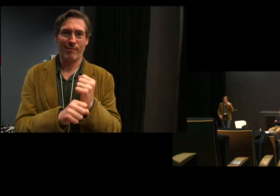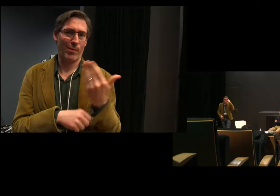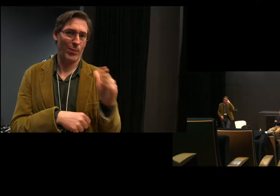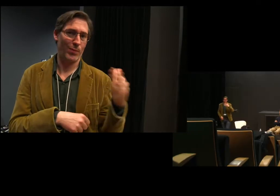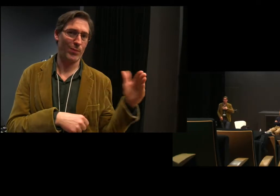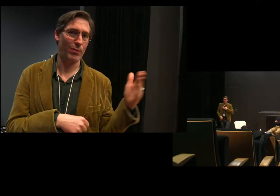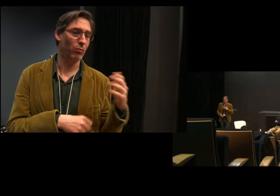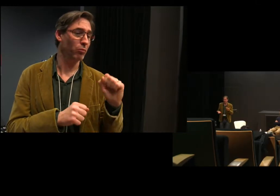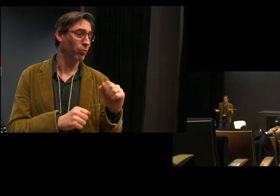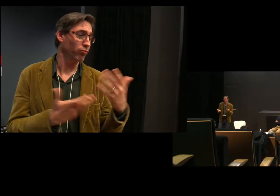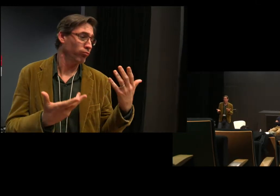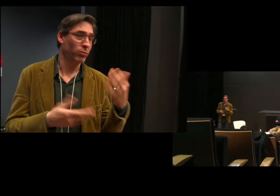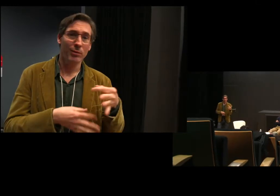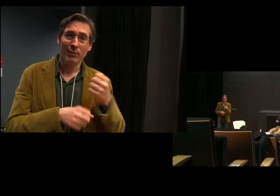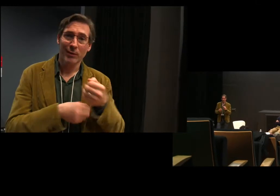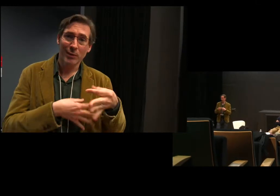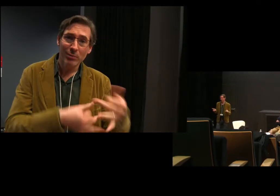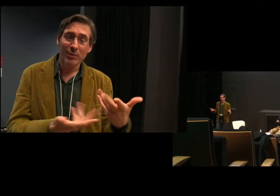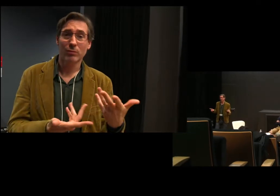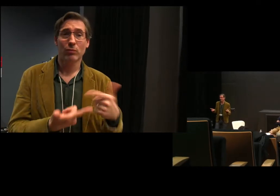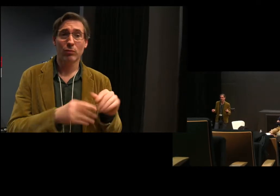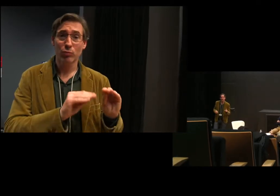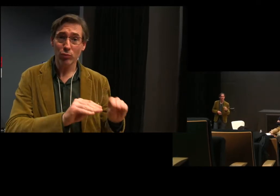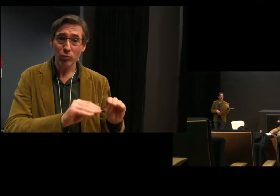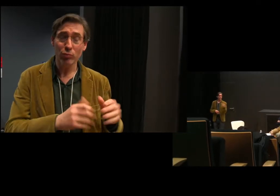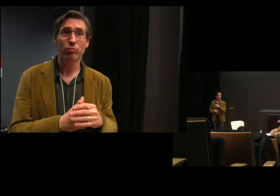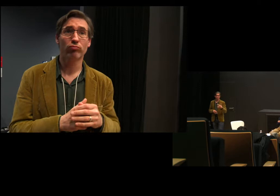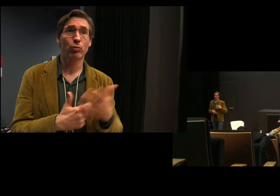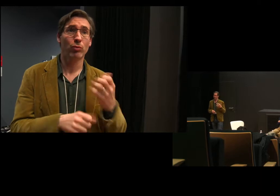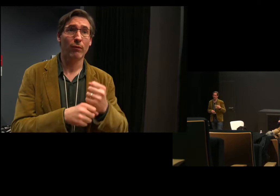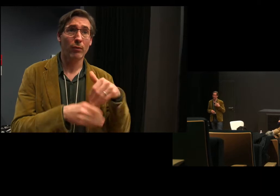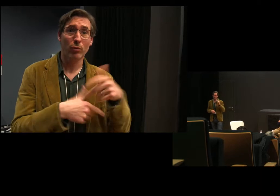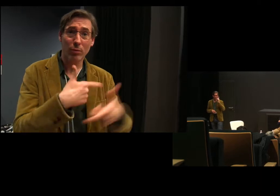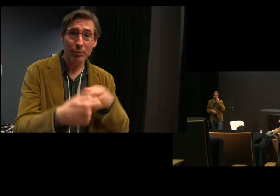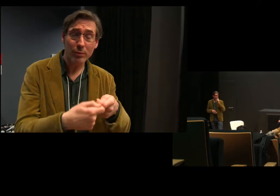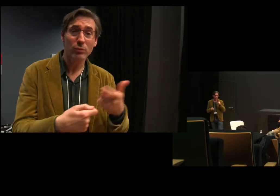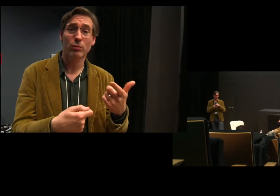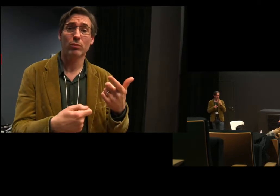effectivement, ils font d'autres métiers à côté. Ils peuvent faire guide dans les musées, de la formation en langue des signes.